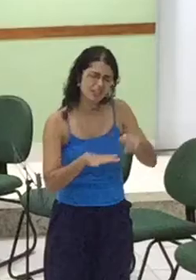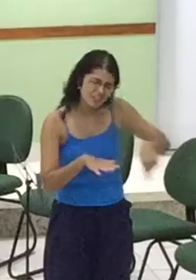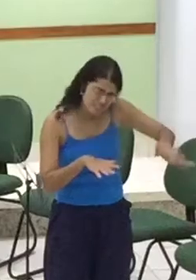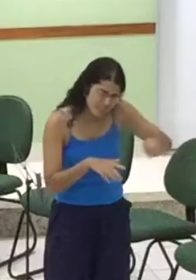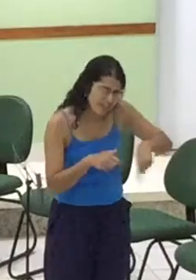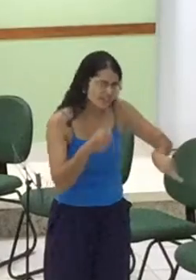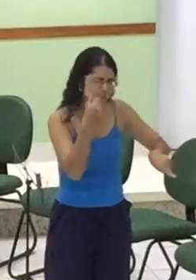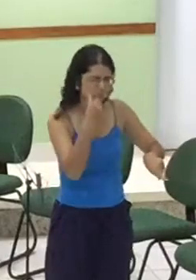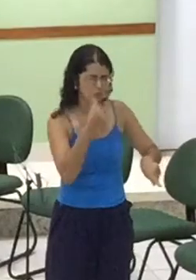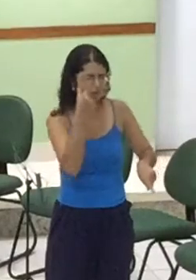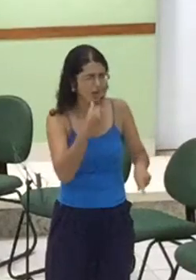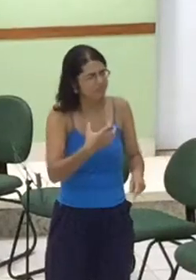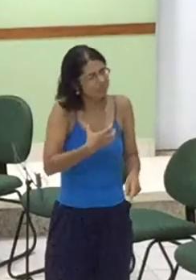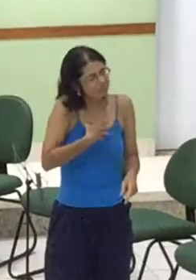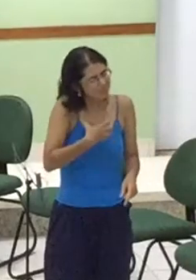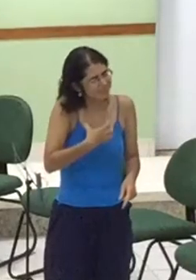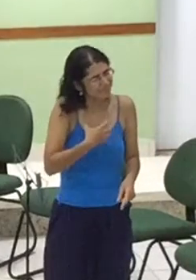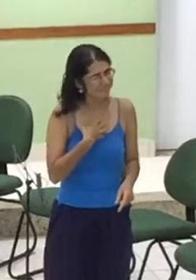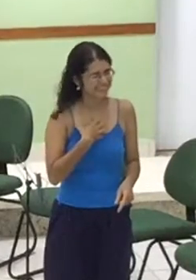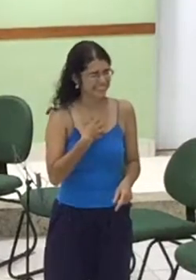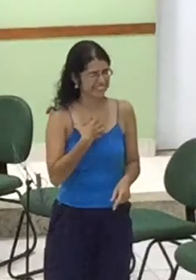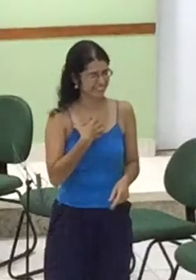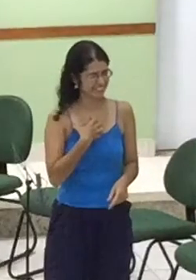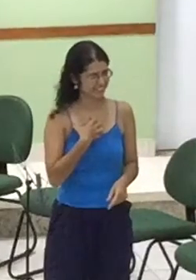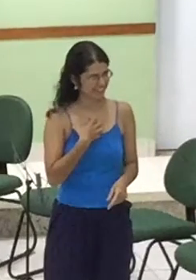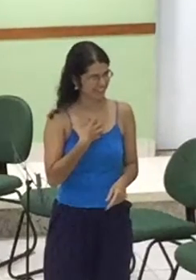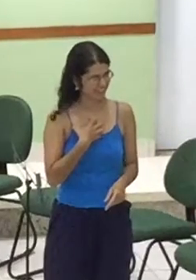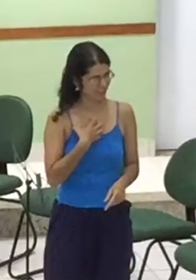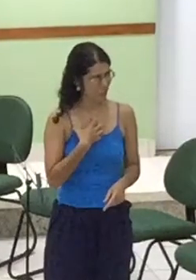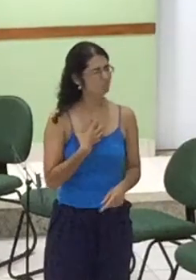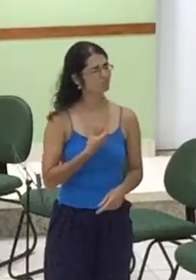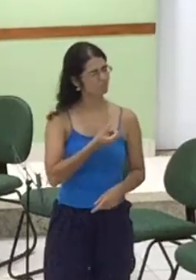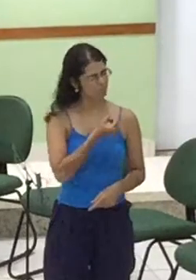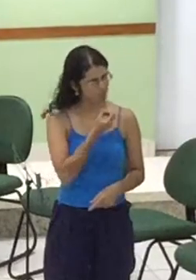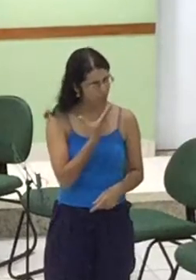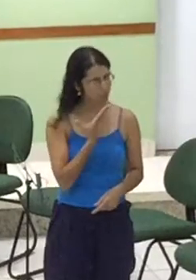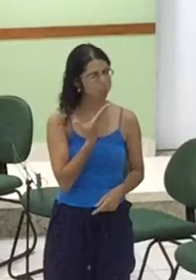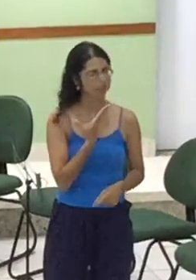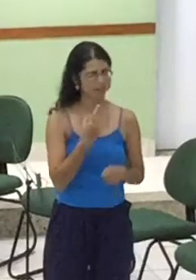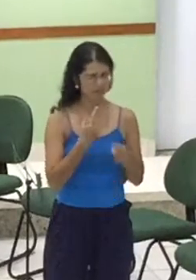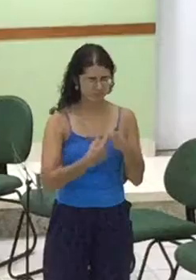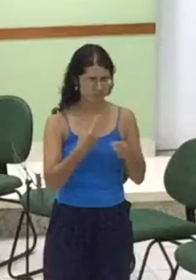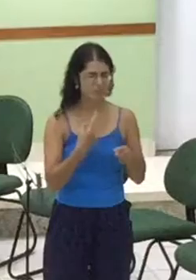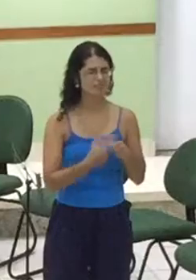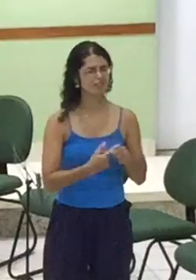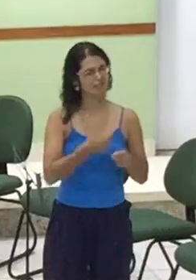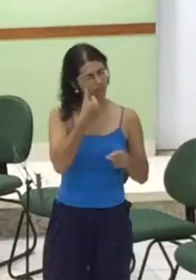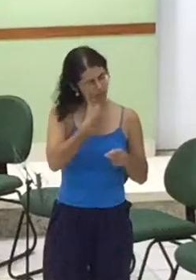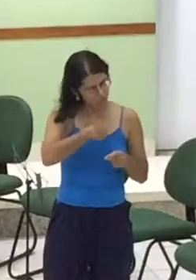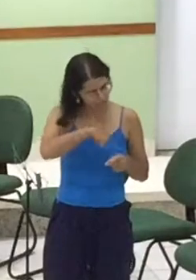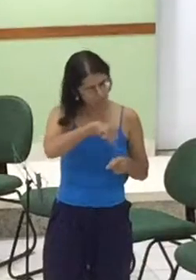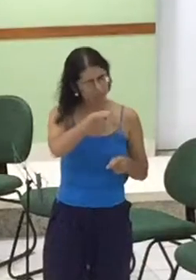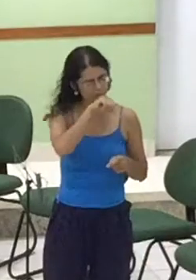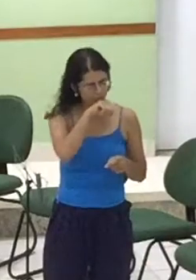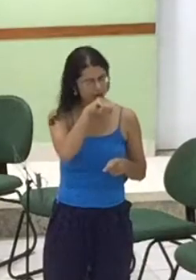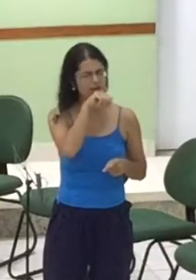O santo orgulho De poder ser Genitoras Senhor Poder ser mães Ser educadoras Ser pessoas